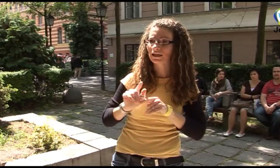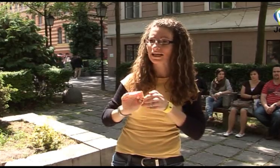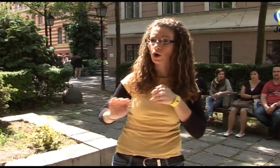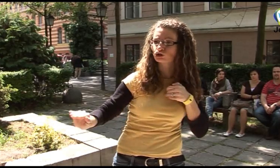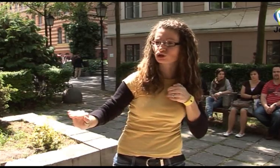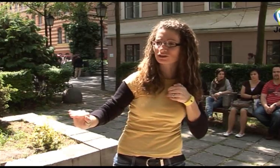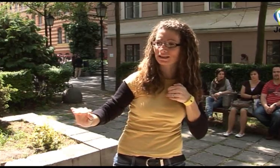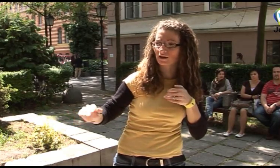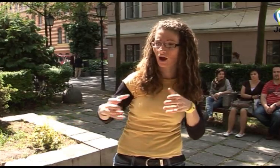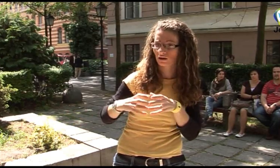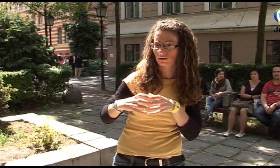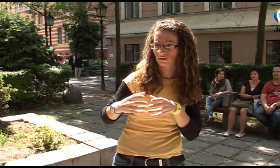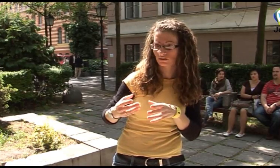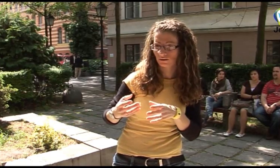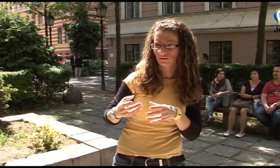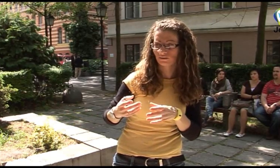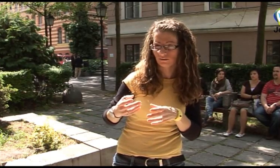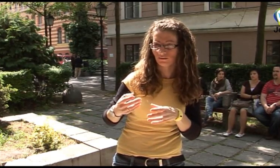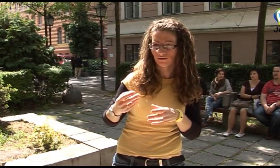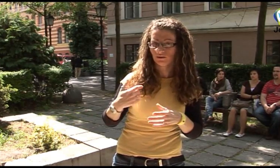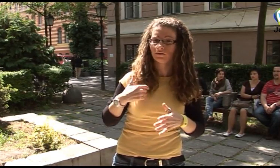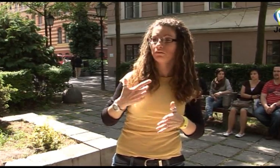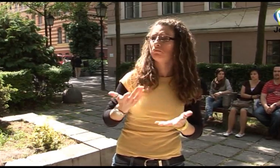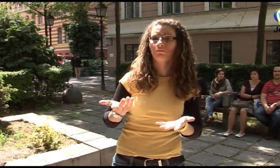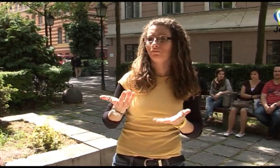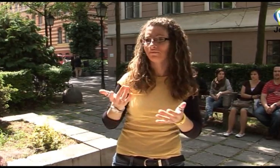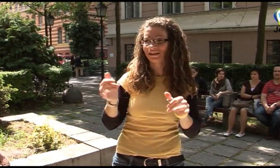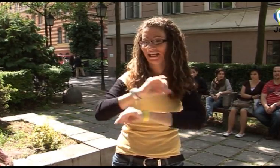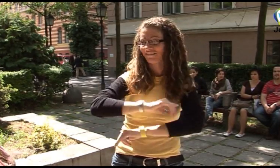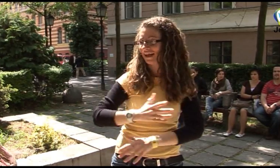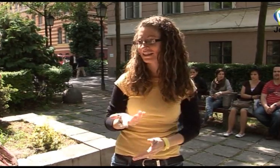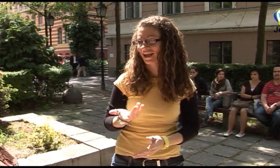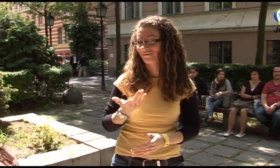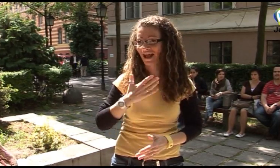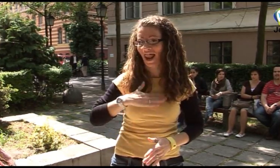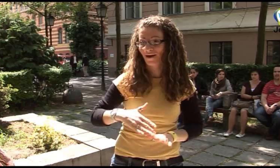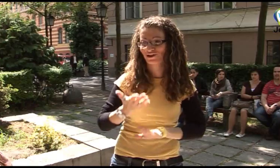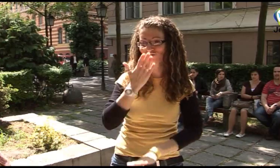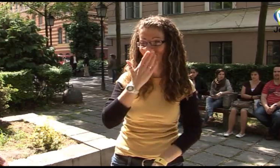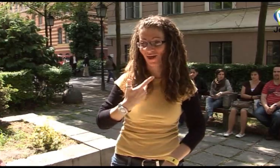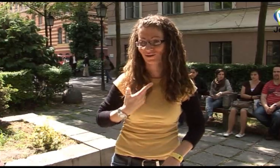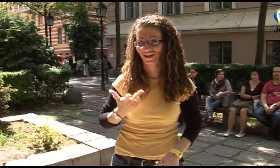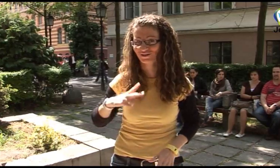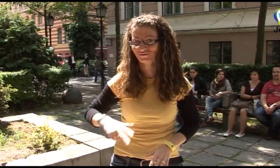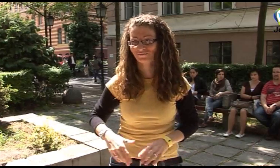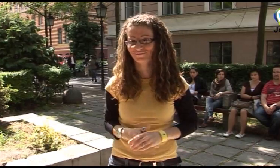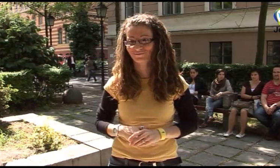hogy kiközösítenek a csapatból, de aztán tévedtem, mert nagyon kellemesen csalodtam.